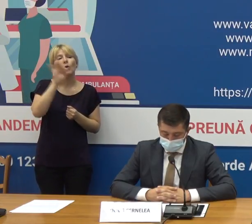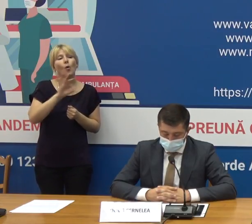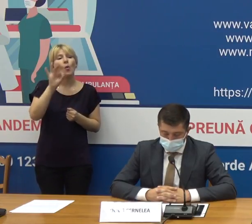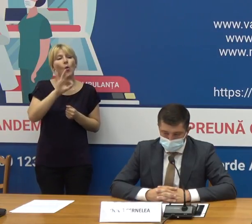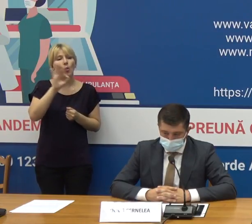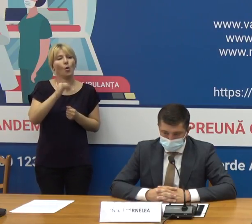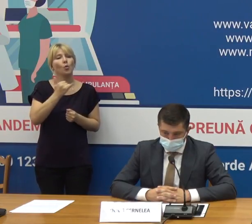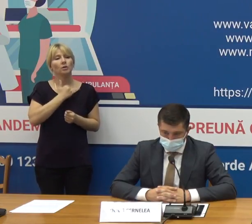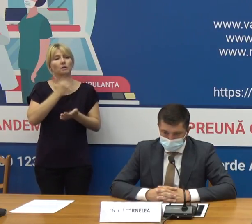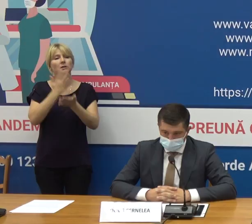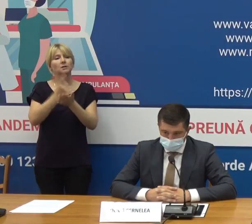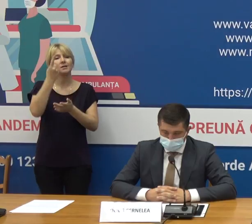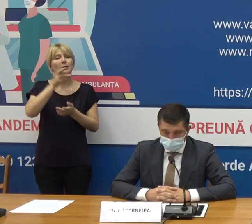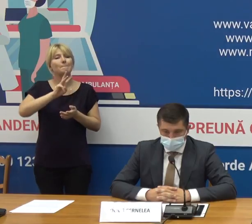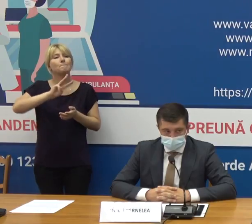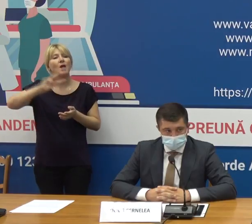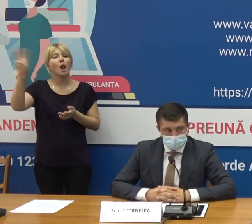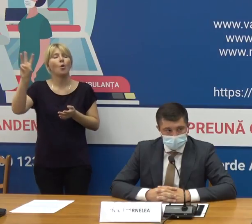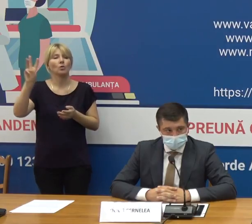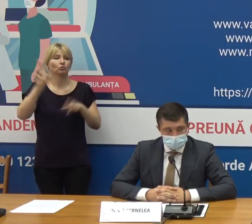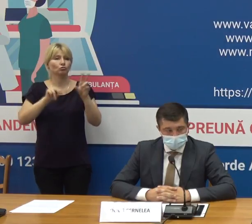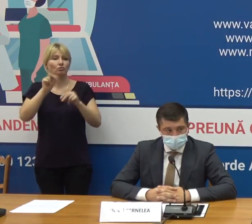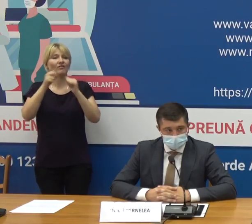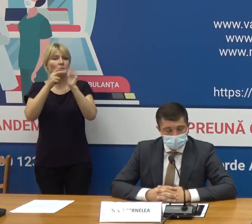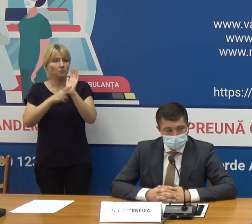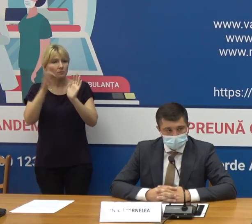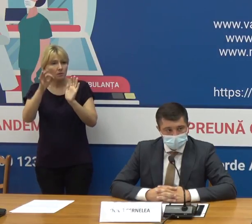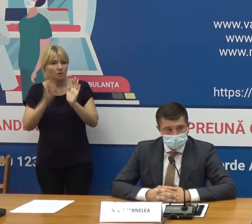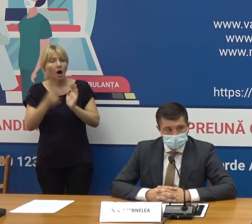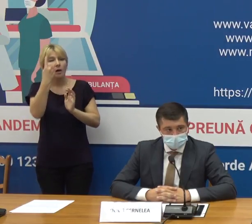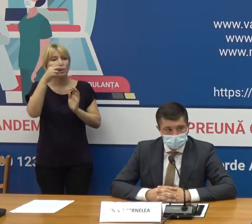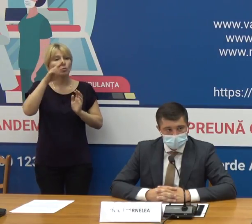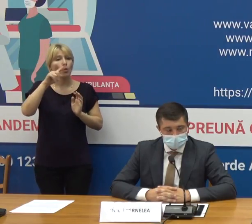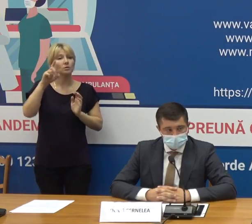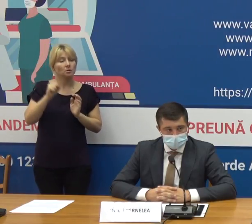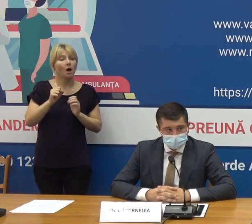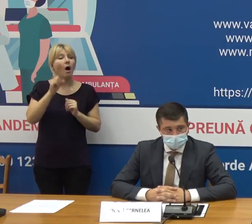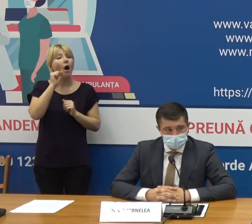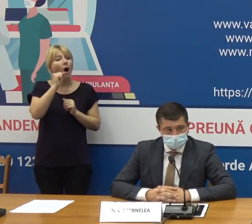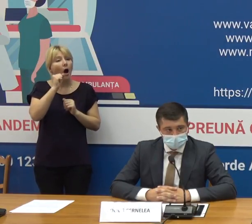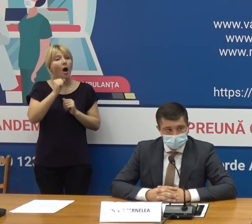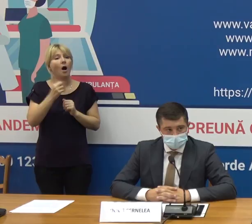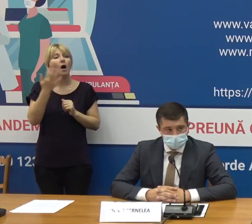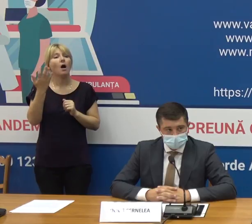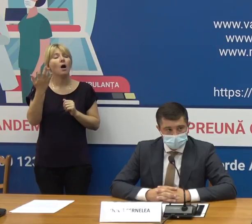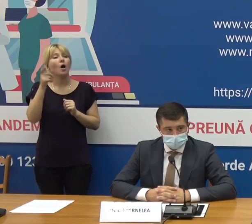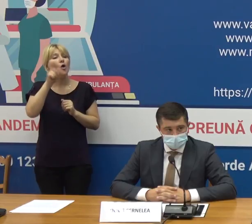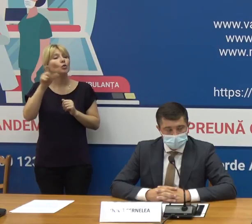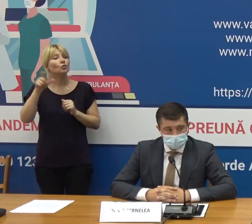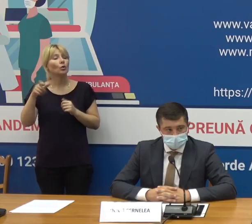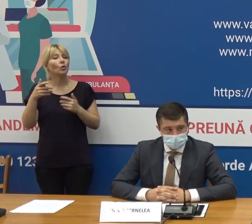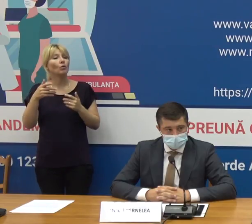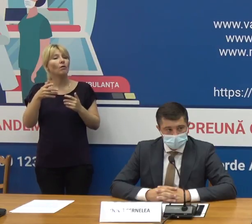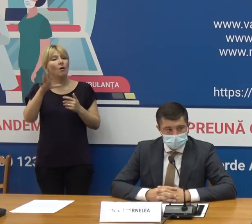avem câste 1 milion de oameni vaccinați ceea ce înseamnă 18% cu o singură doză care este numărul populației care este